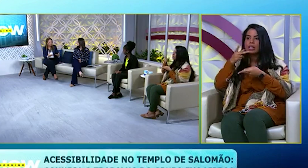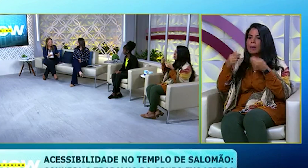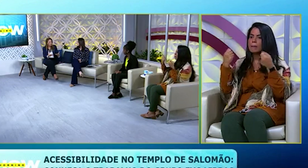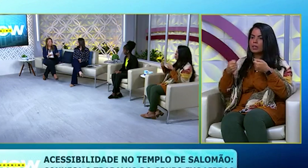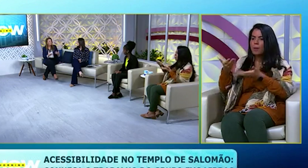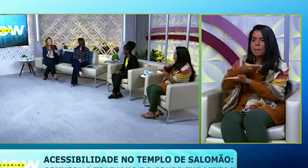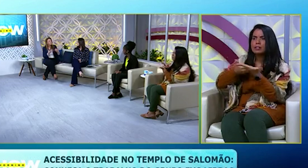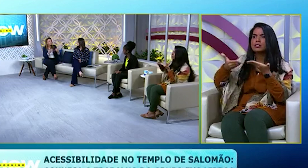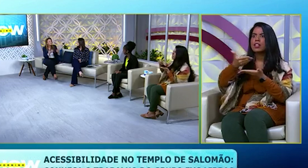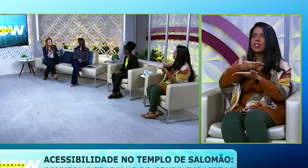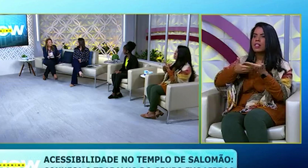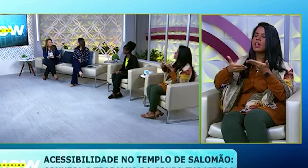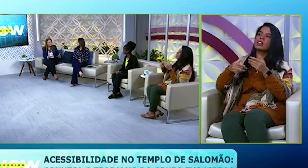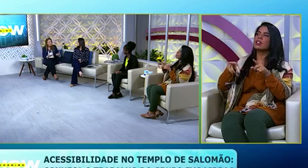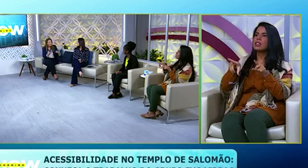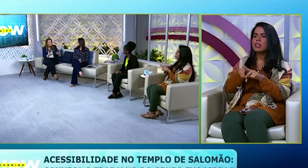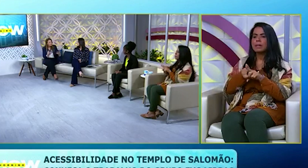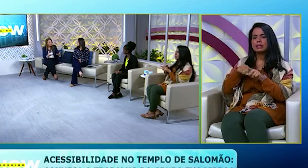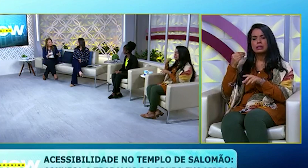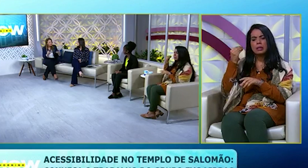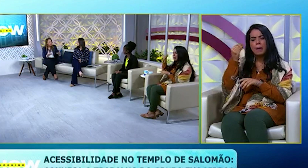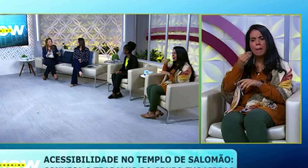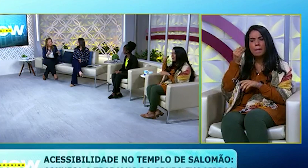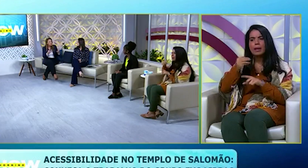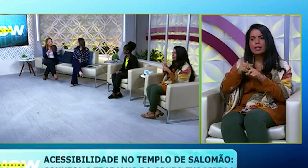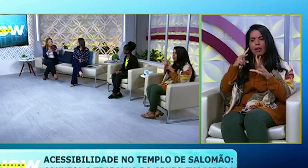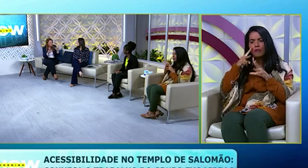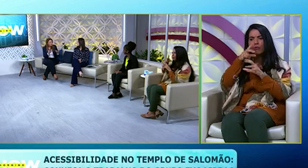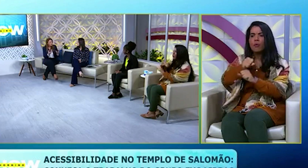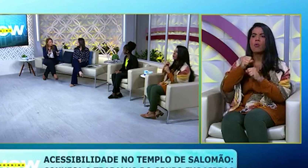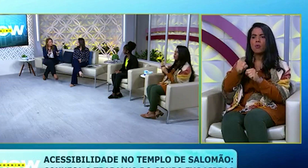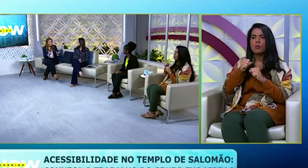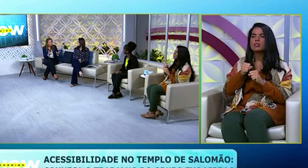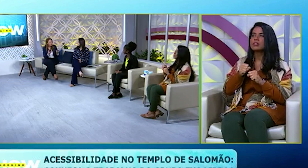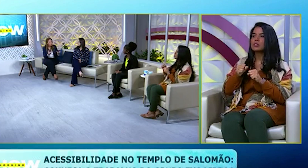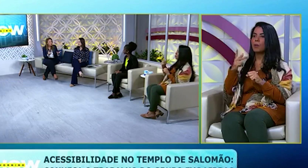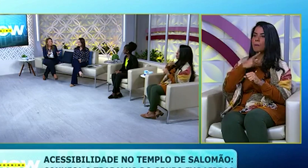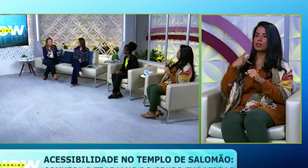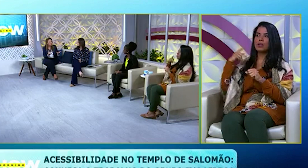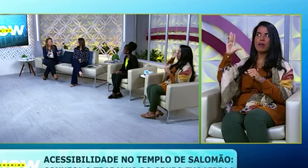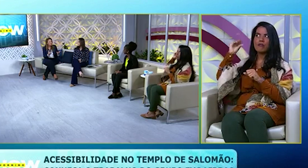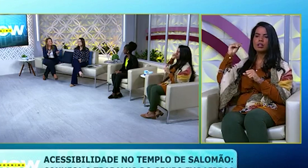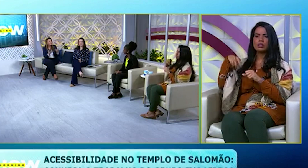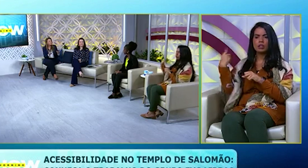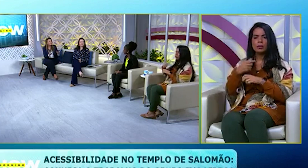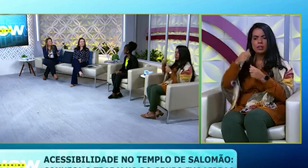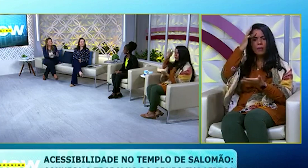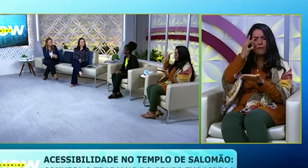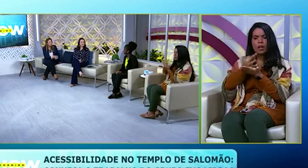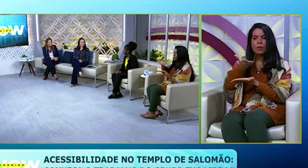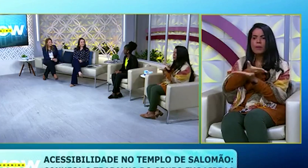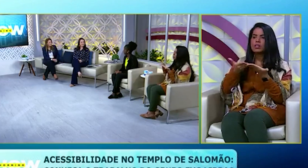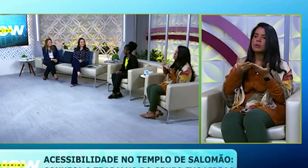Espírito. E como que você se transmite esse Espírito para eles com gestos, né? Porque não há palavra, mas e os